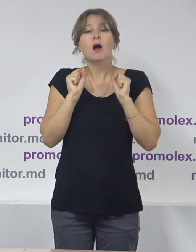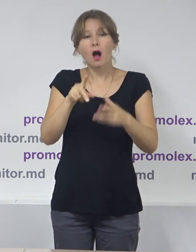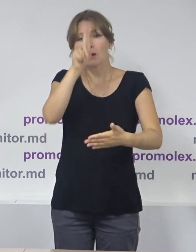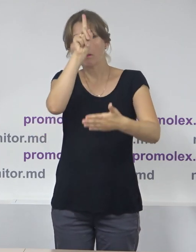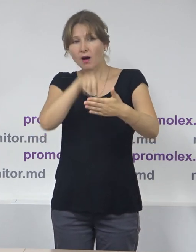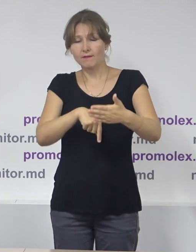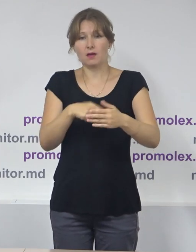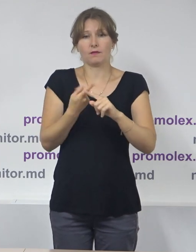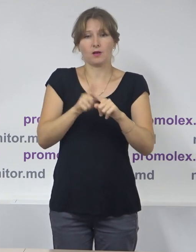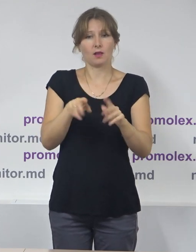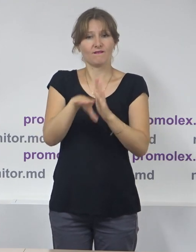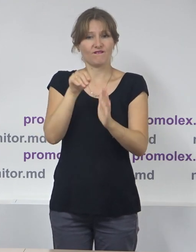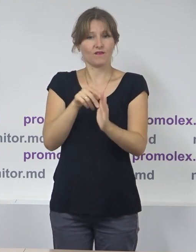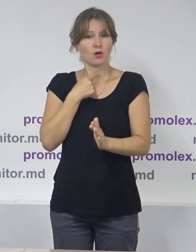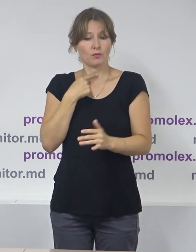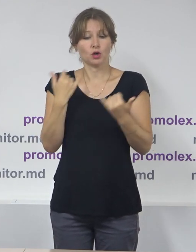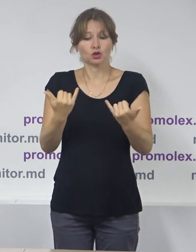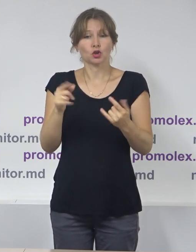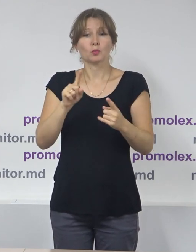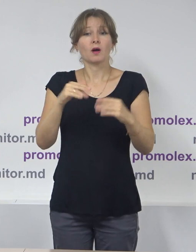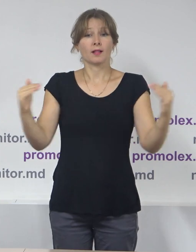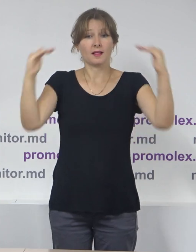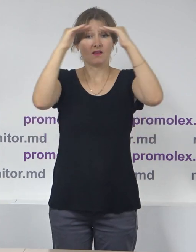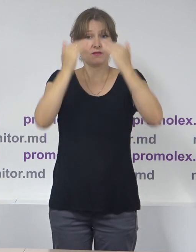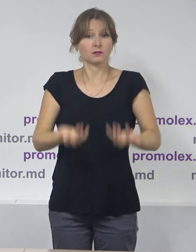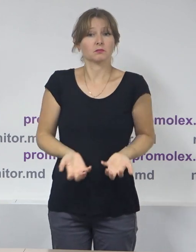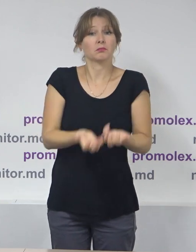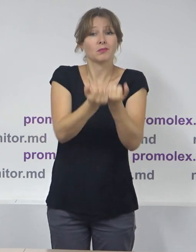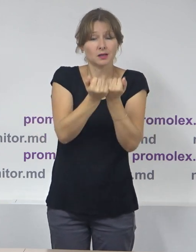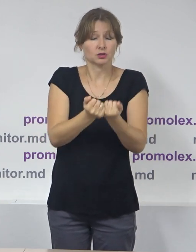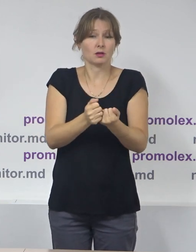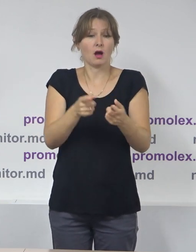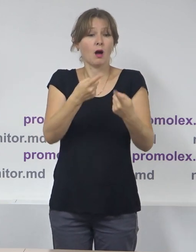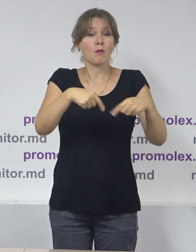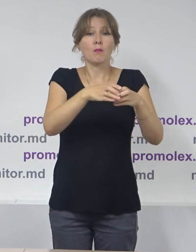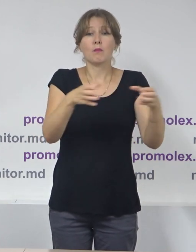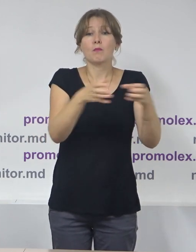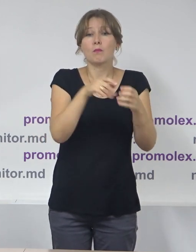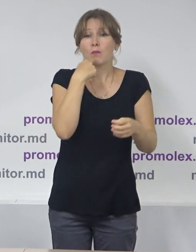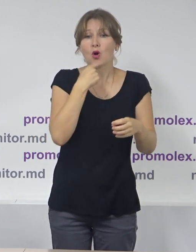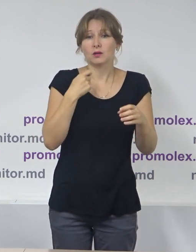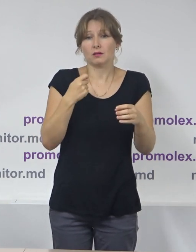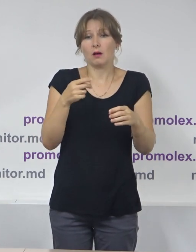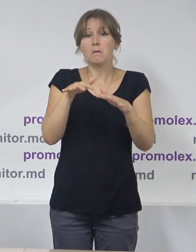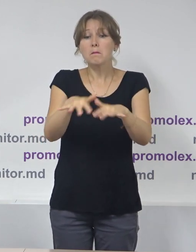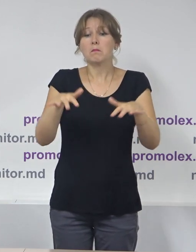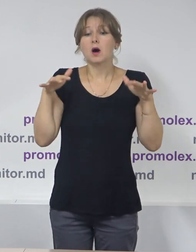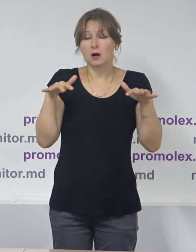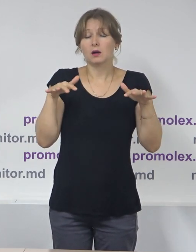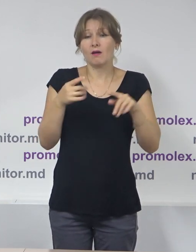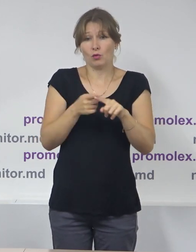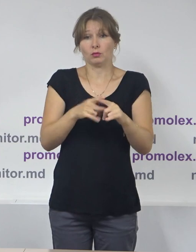un test al nivelului de sprijin pentru partidele parlamentare, primul rând, pentru că tocmai acestea, fiind la